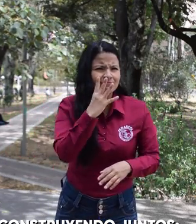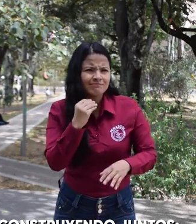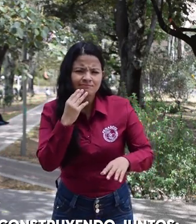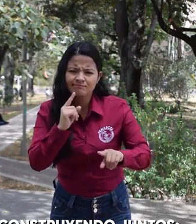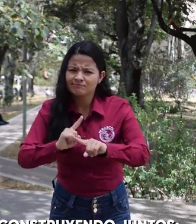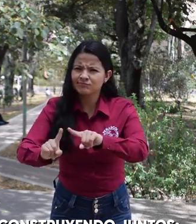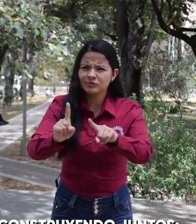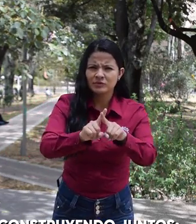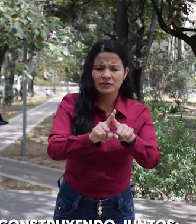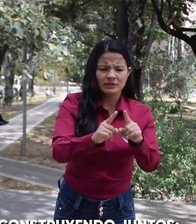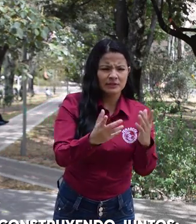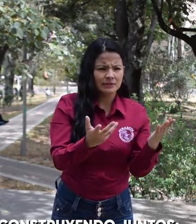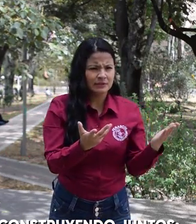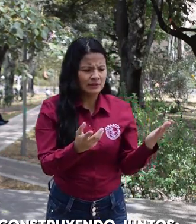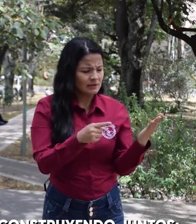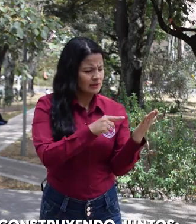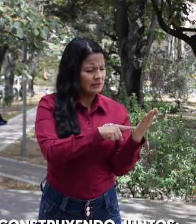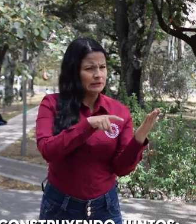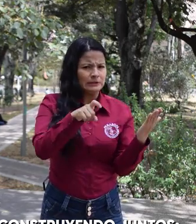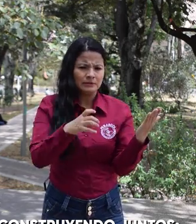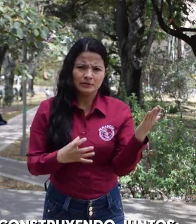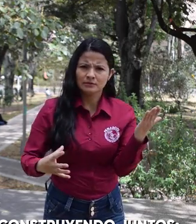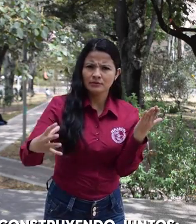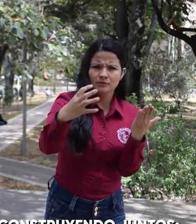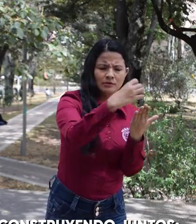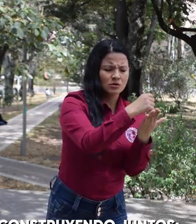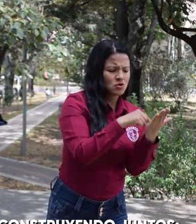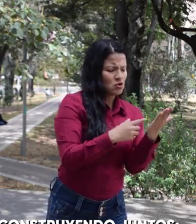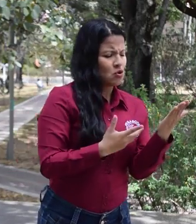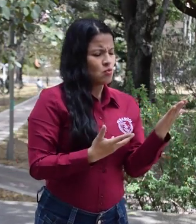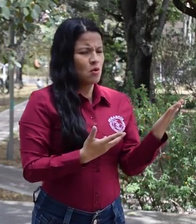y experiencias que construiremos entre todos.